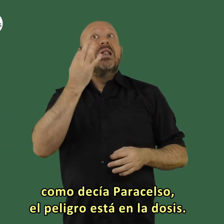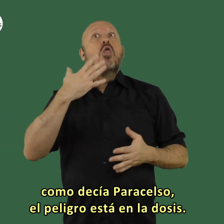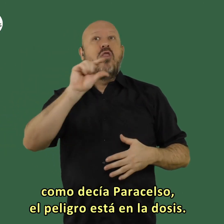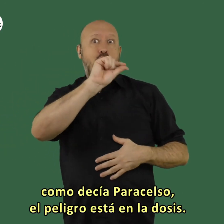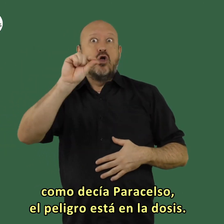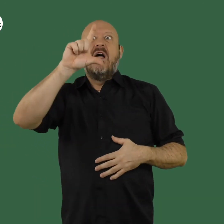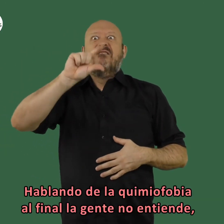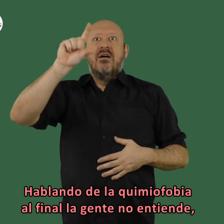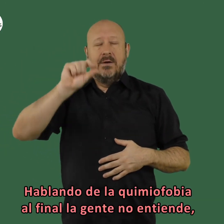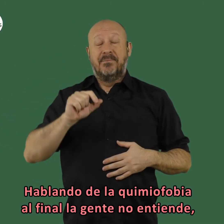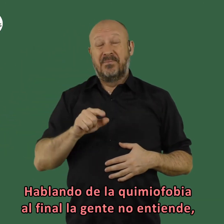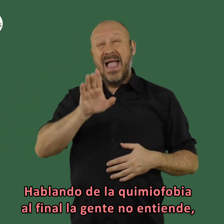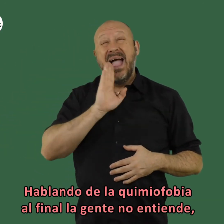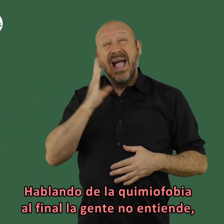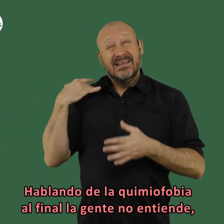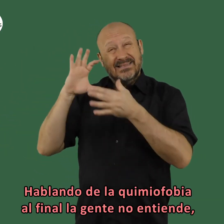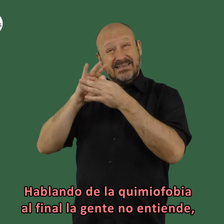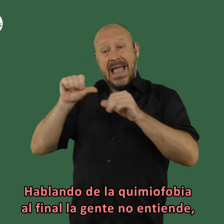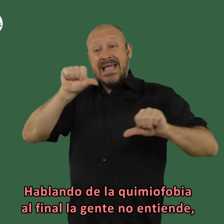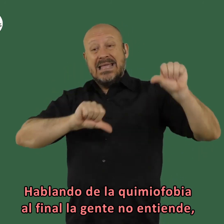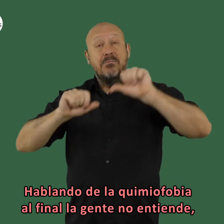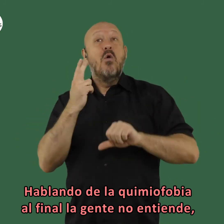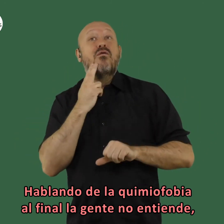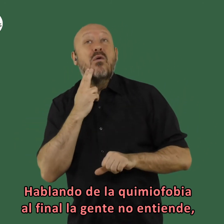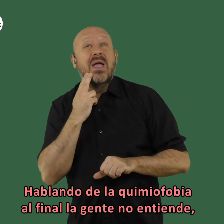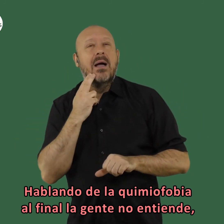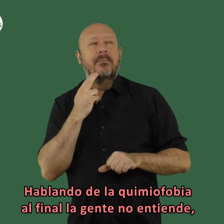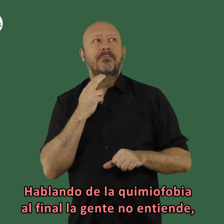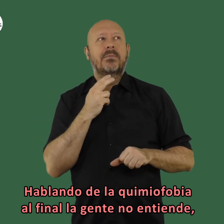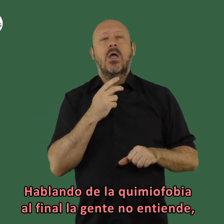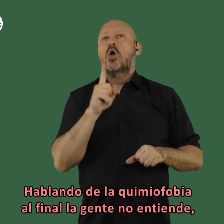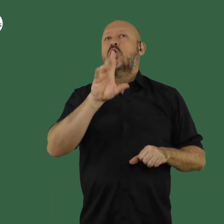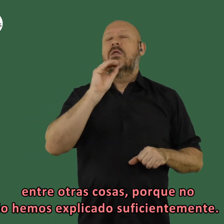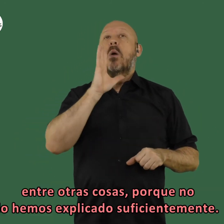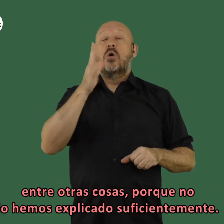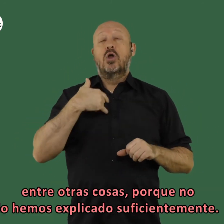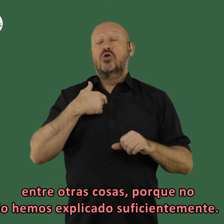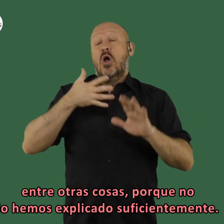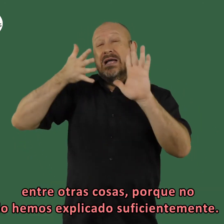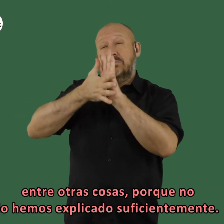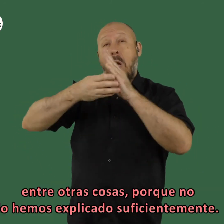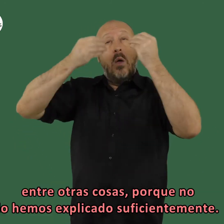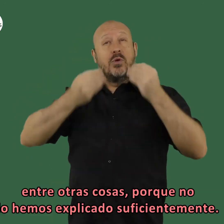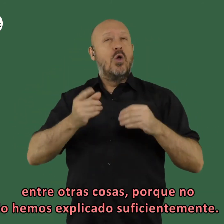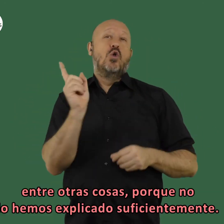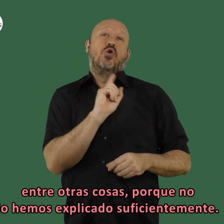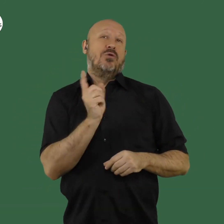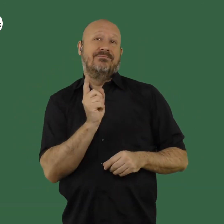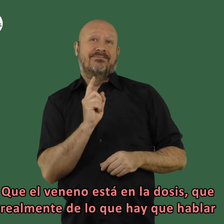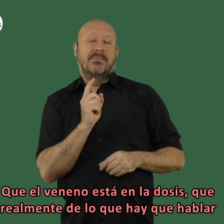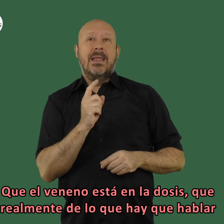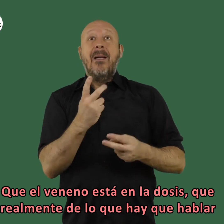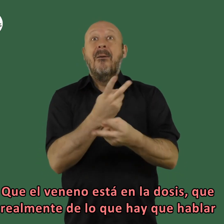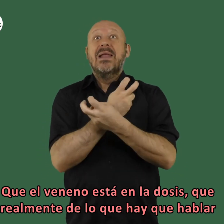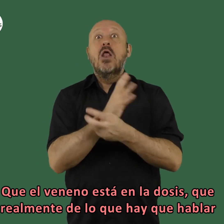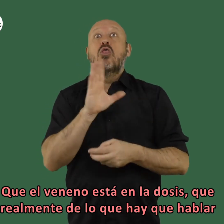el peligro está en la dosis hablando de la quimiofobia al final la gente lo que no entiende entre otras cosas porque no lo hemos explicado suficientemente